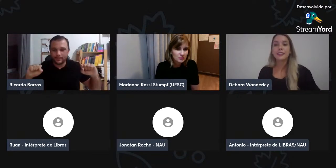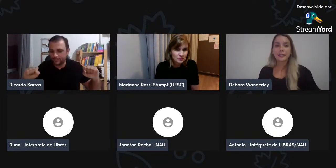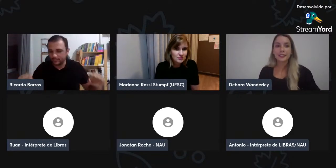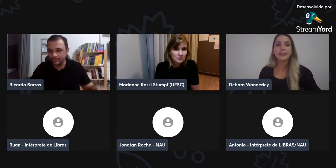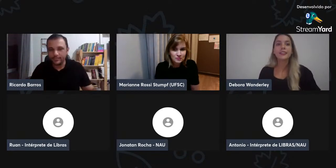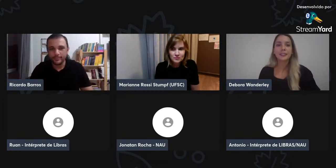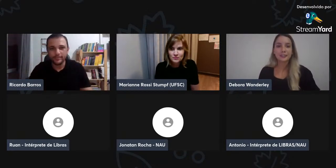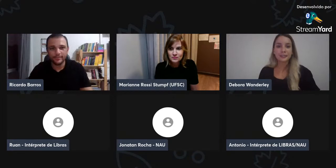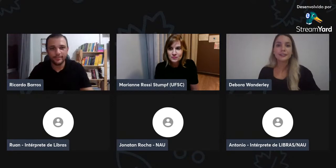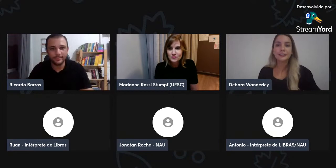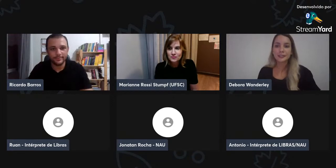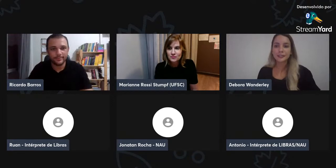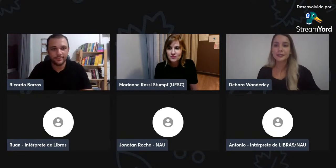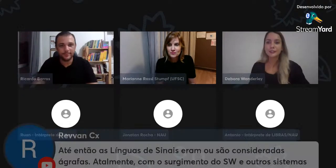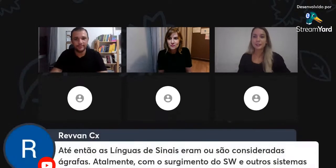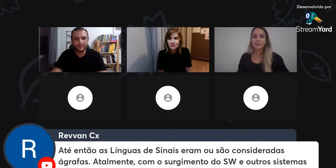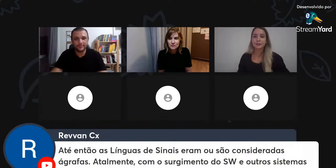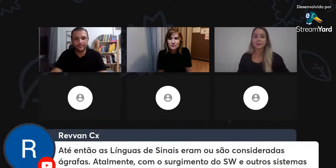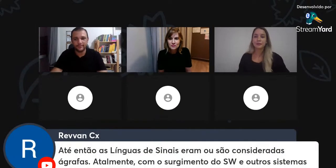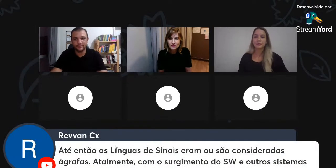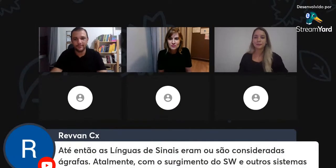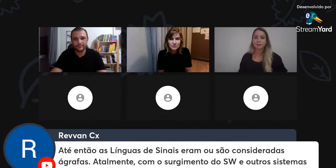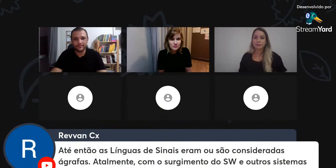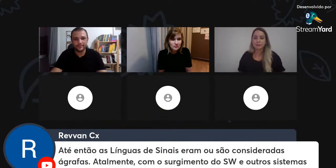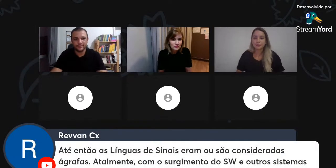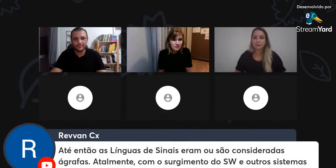tem uma pergunta.